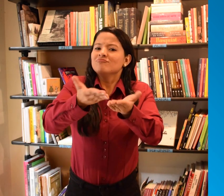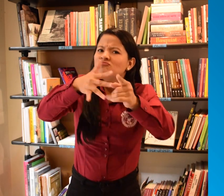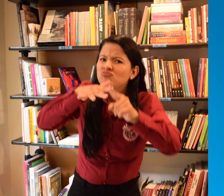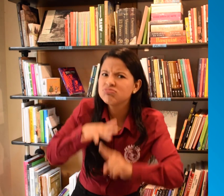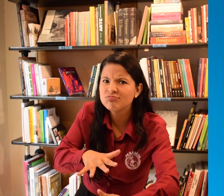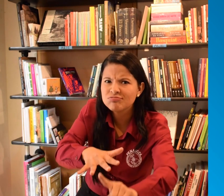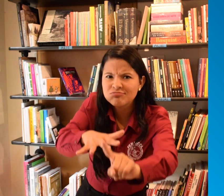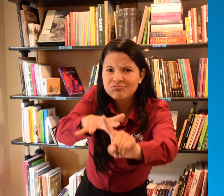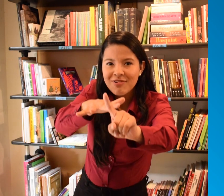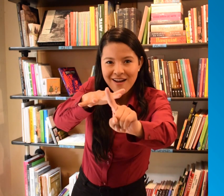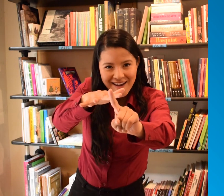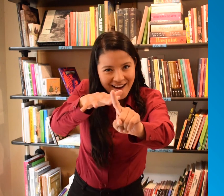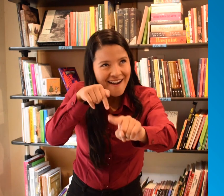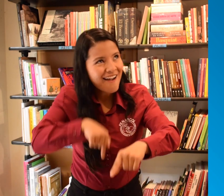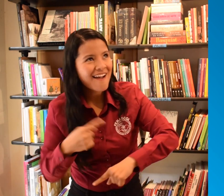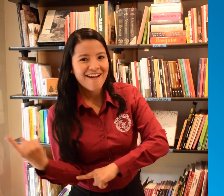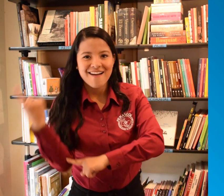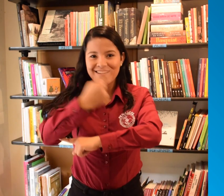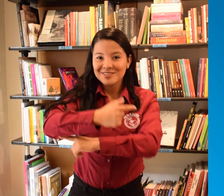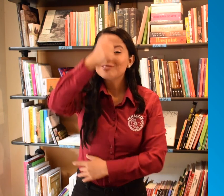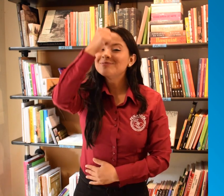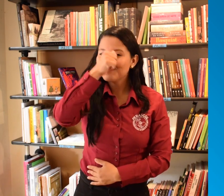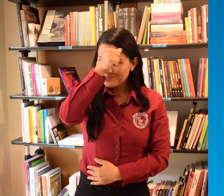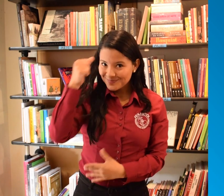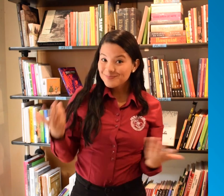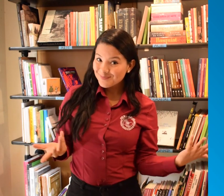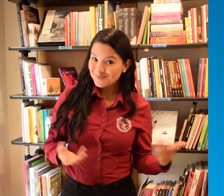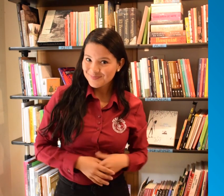incidencia Precisamente esa es la temática para hoy domingo